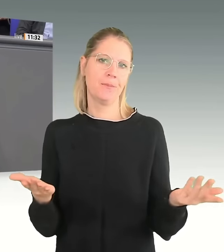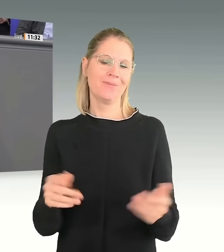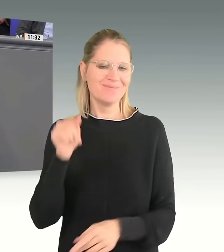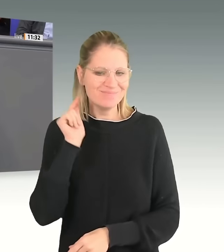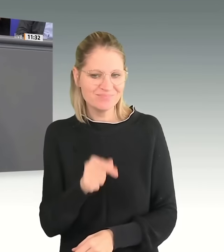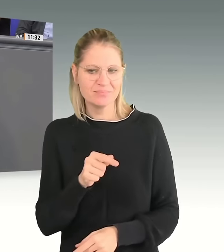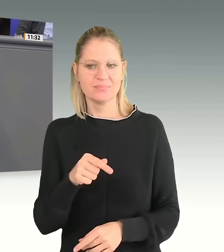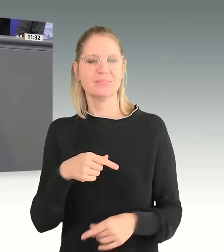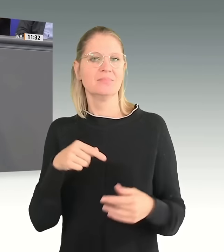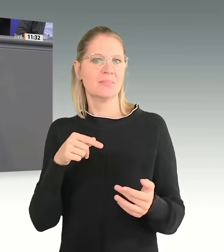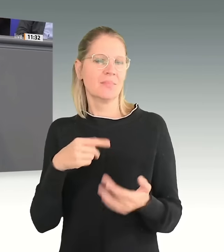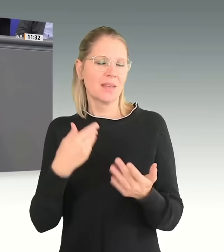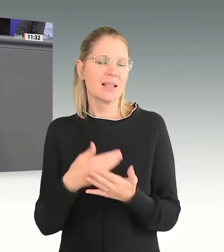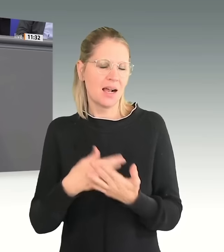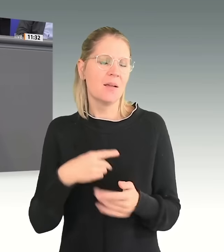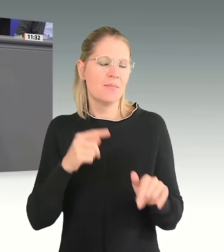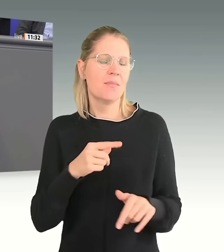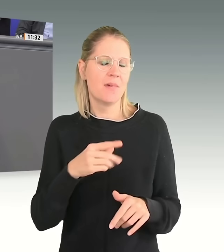Deutschland beantworten müssen.